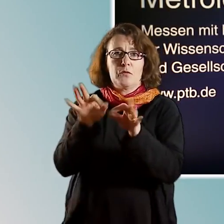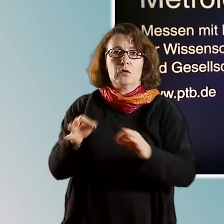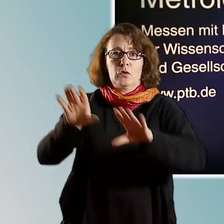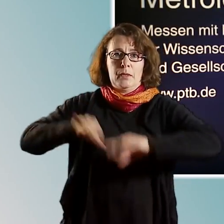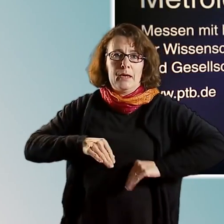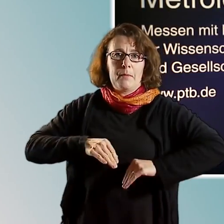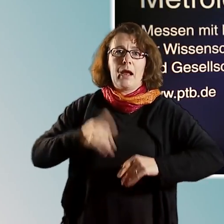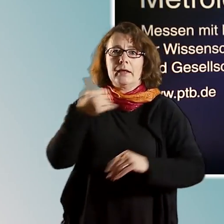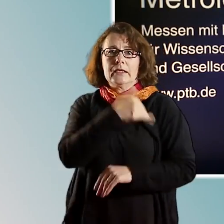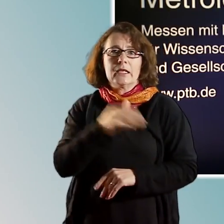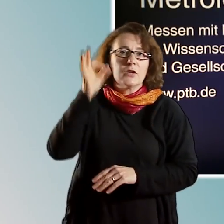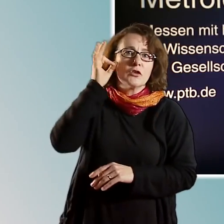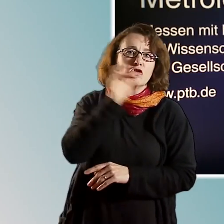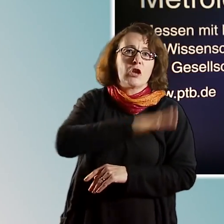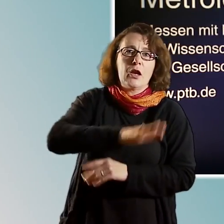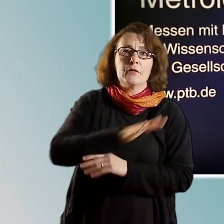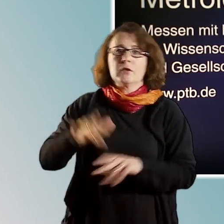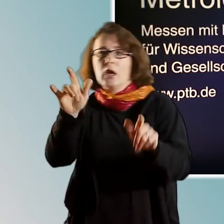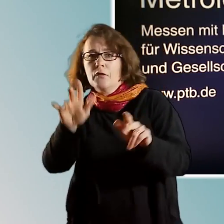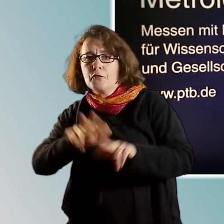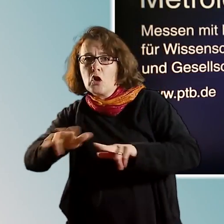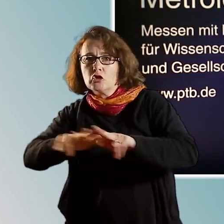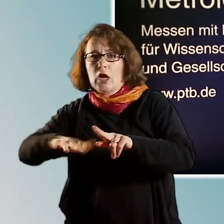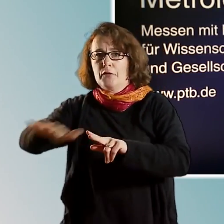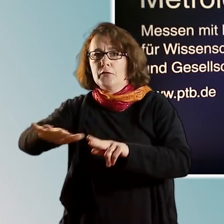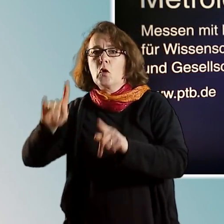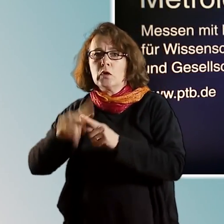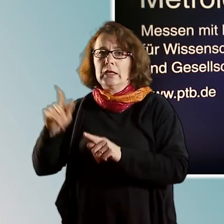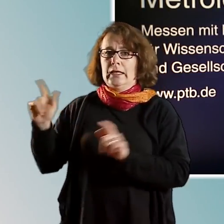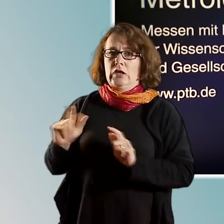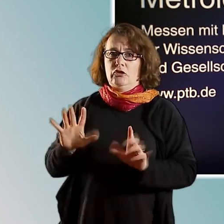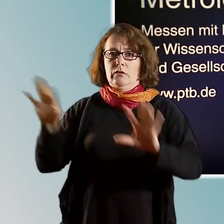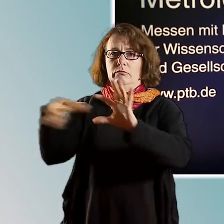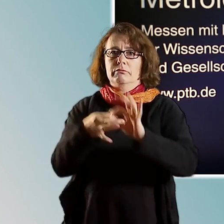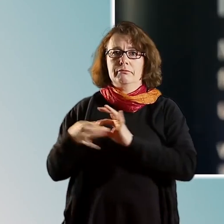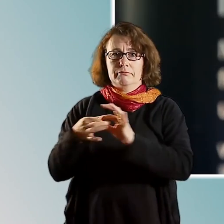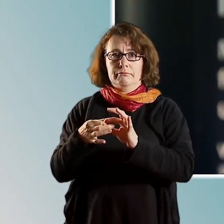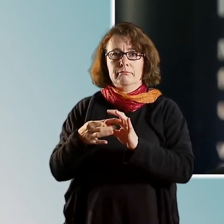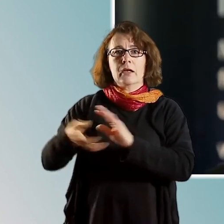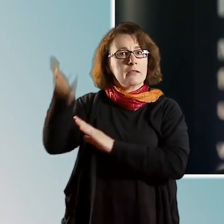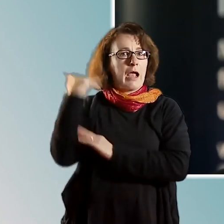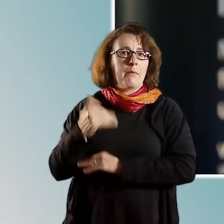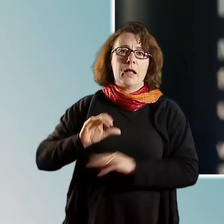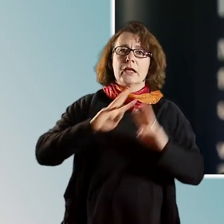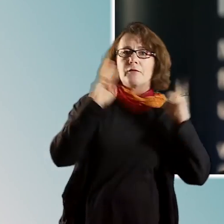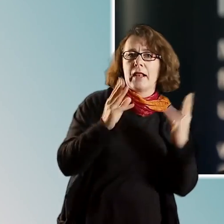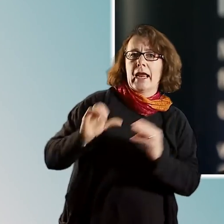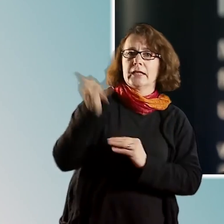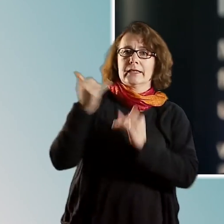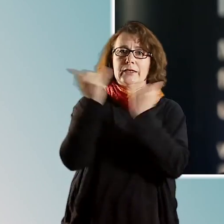Wirtschaft und Gesellschaft als erstes Meteorologie-Institut weltweit gegründet wurde. Und weil es die PDB gibt, hat die